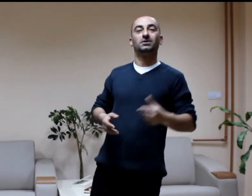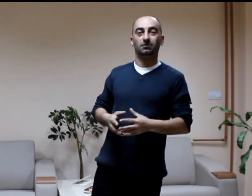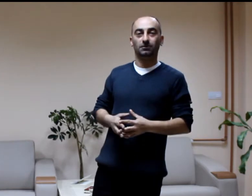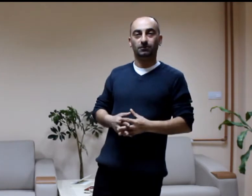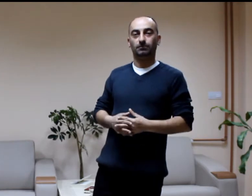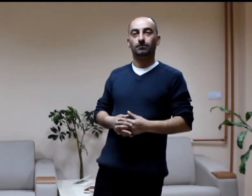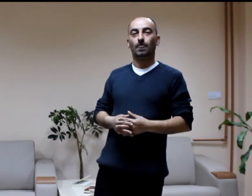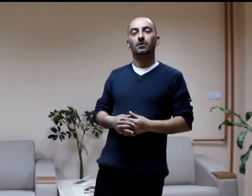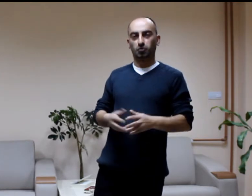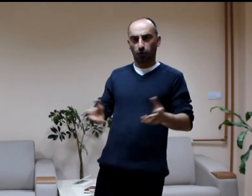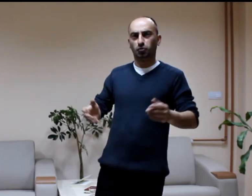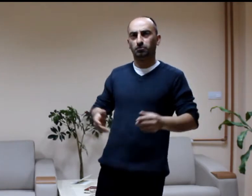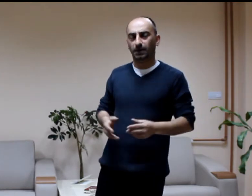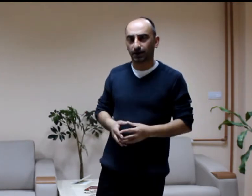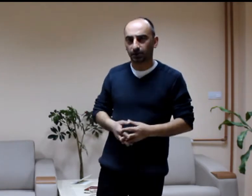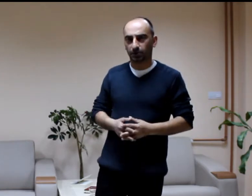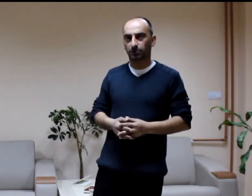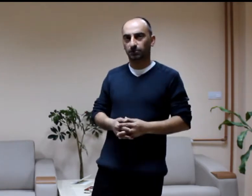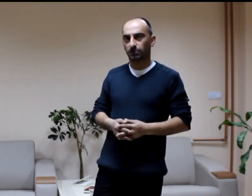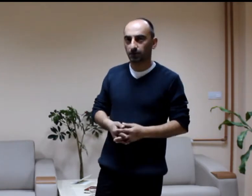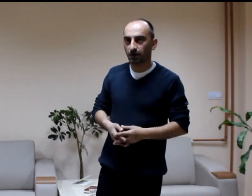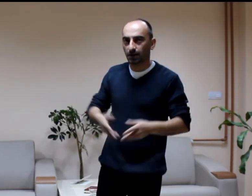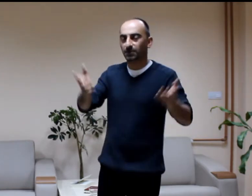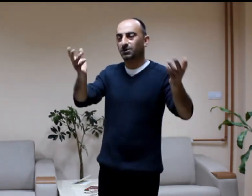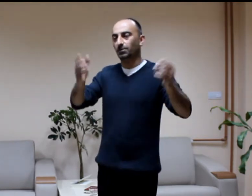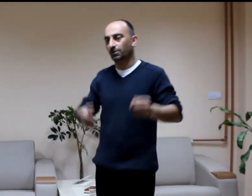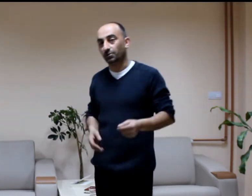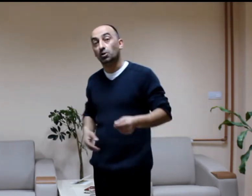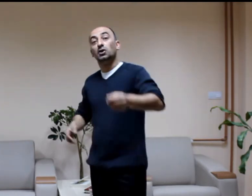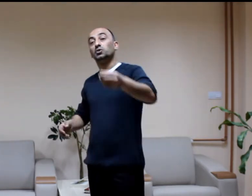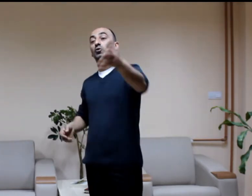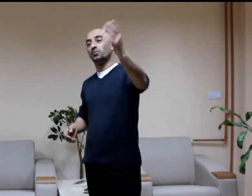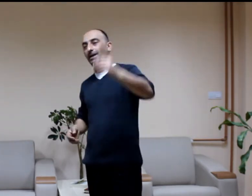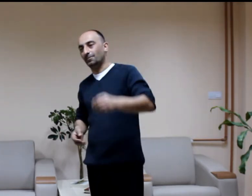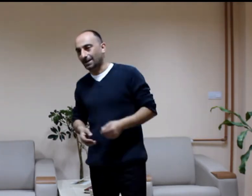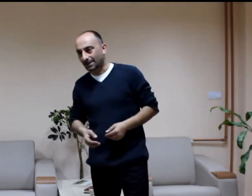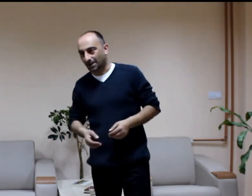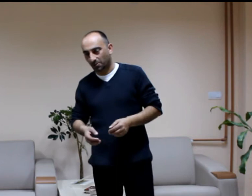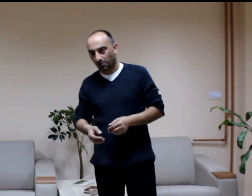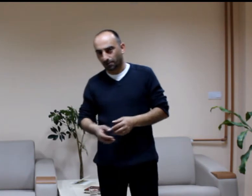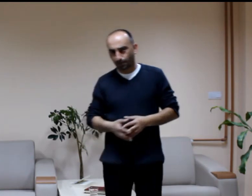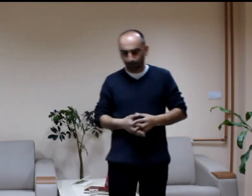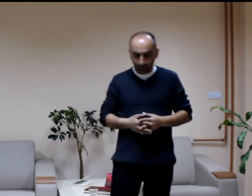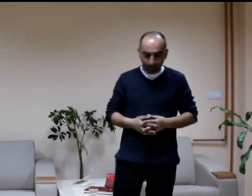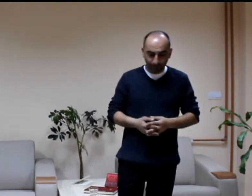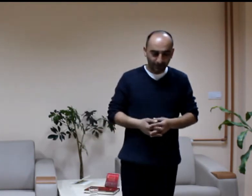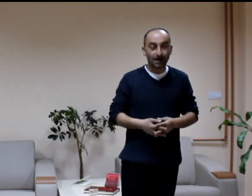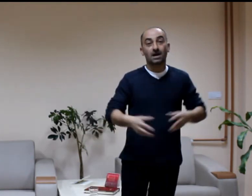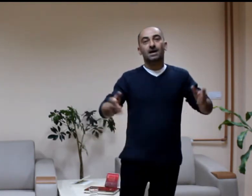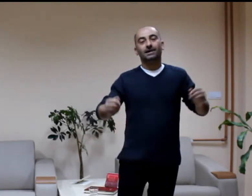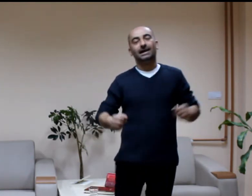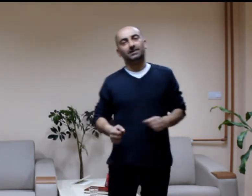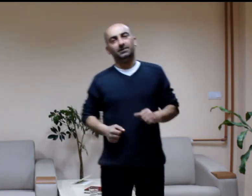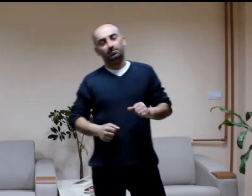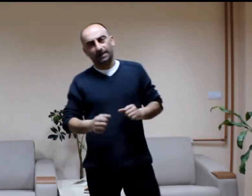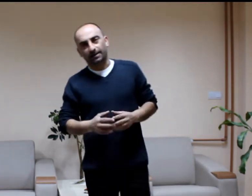istiyor. Sonucu mu merak ediyorsunuz? Hepiniz biliyorsunuz. Sormaya bile gerekiyor. Kadının biri